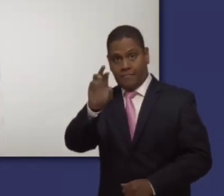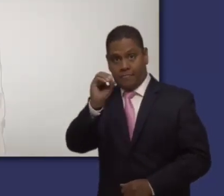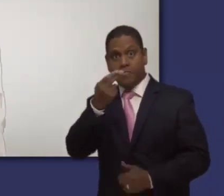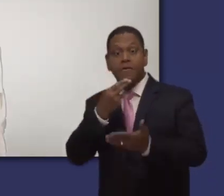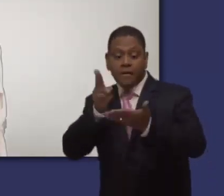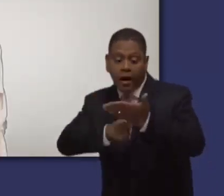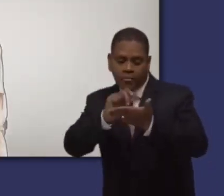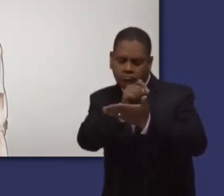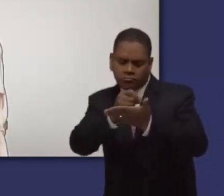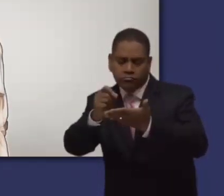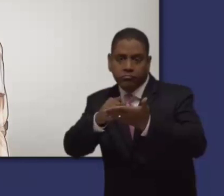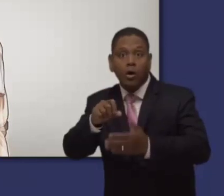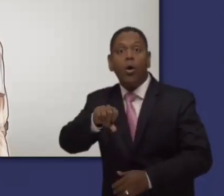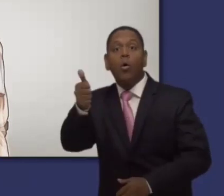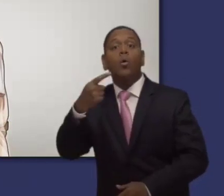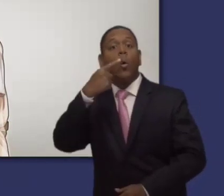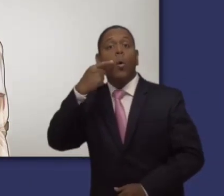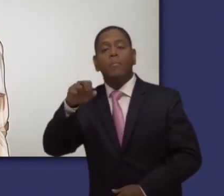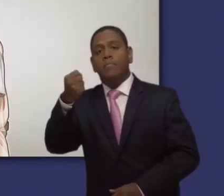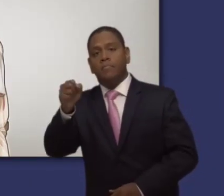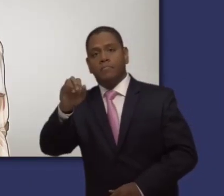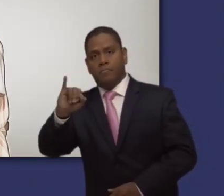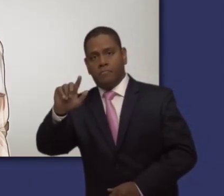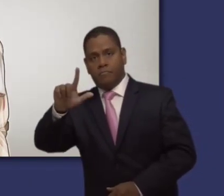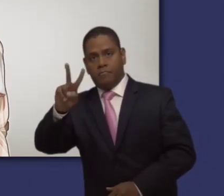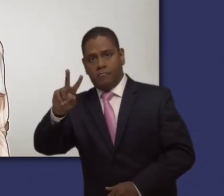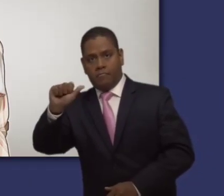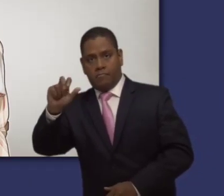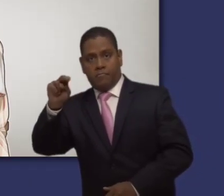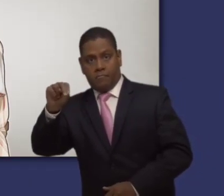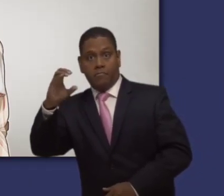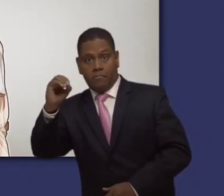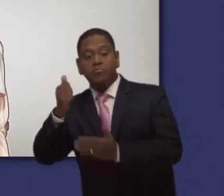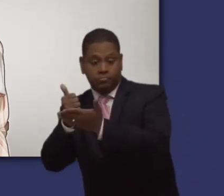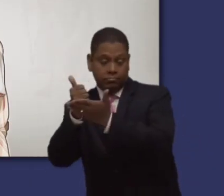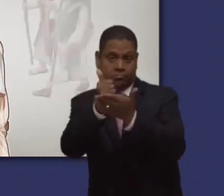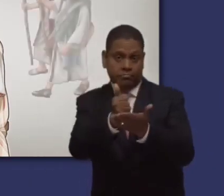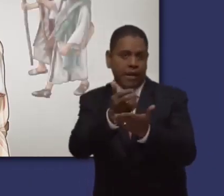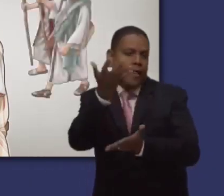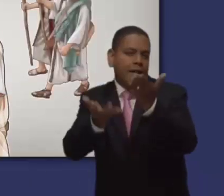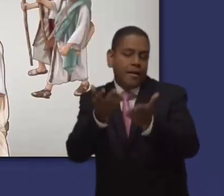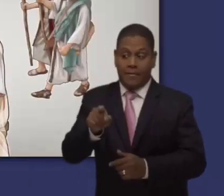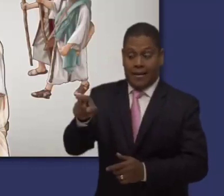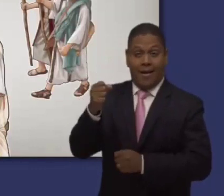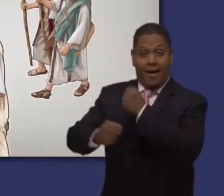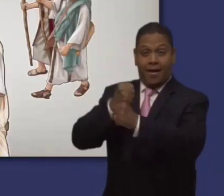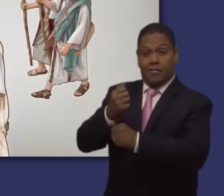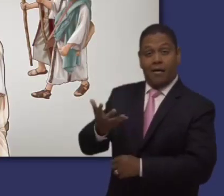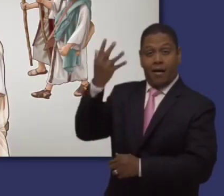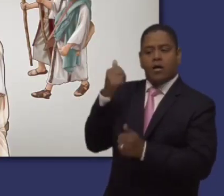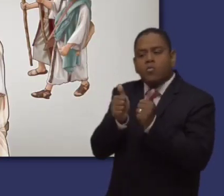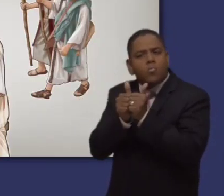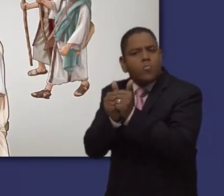Pedro usó como secretario a Silvano, también conocido como Silas. Es probable que Silvano fuera el Silas que